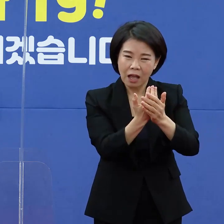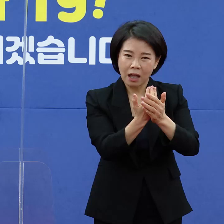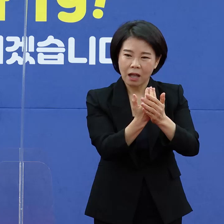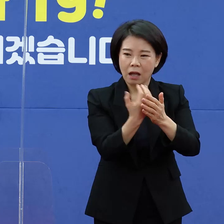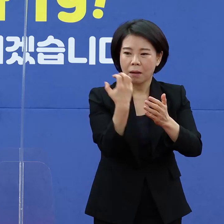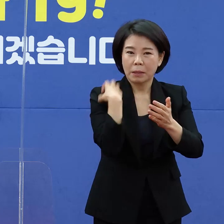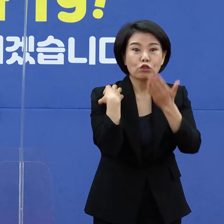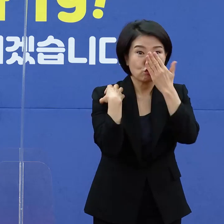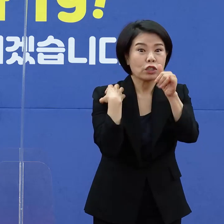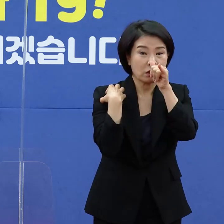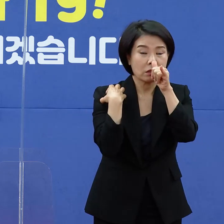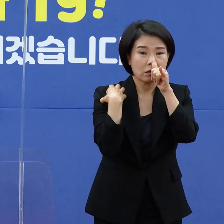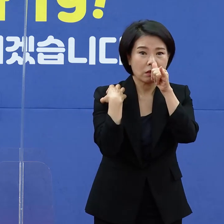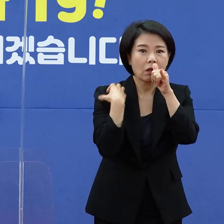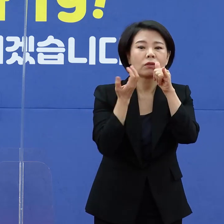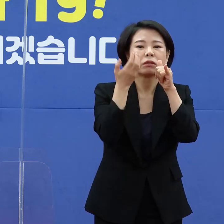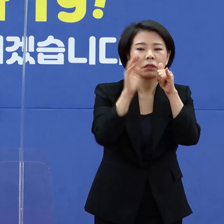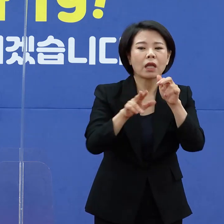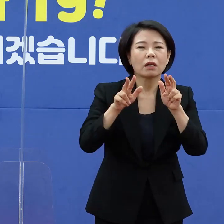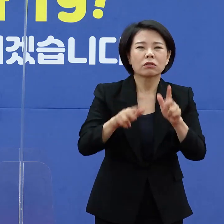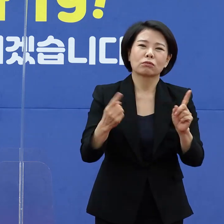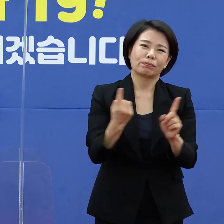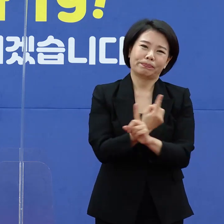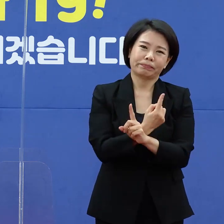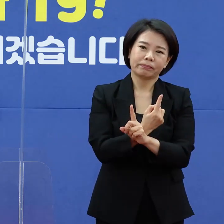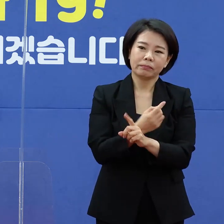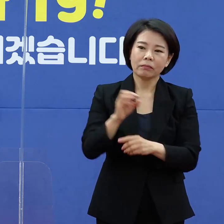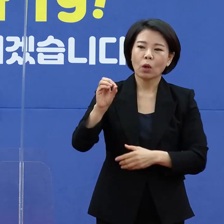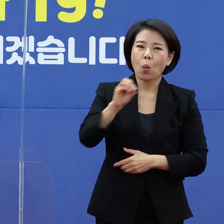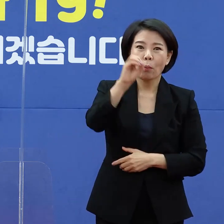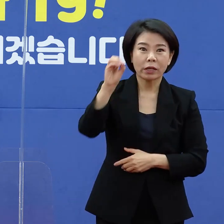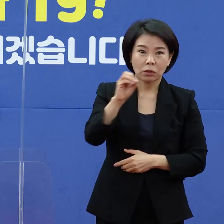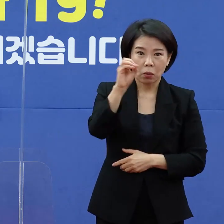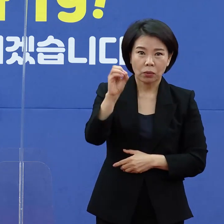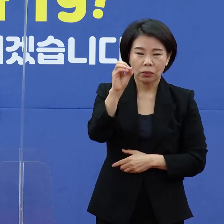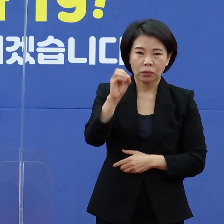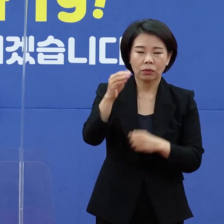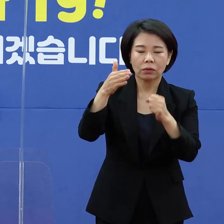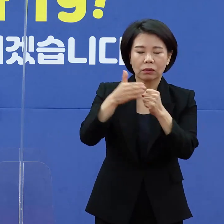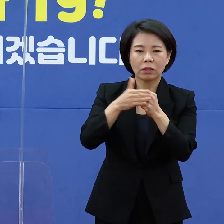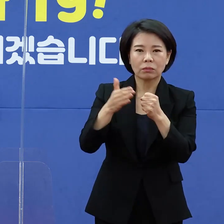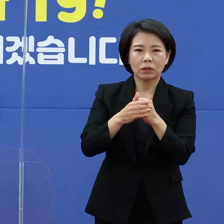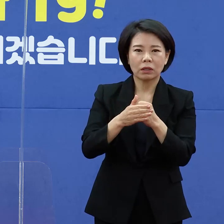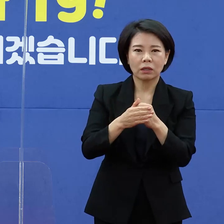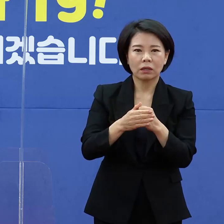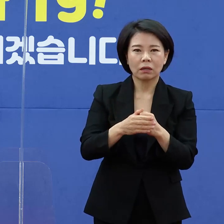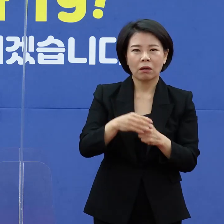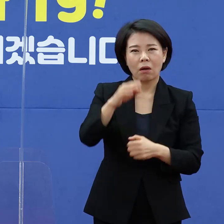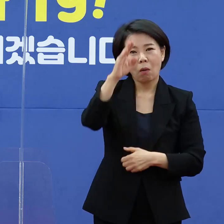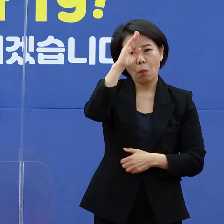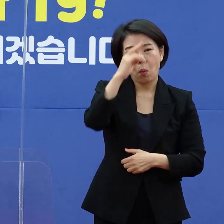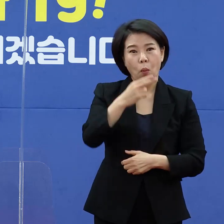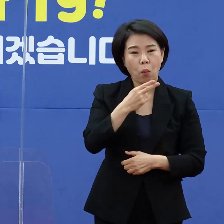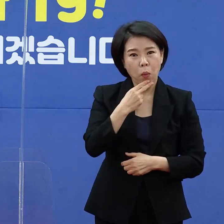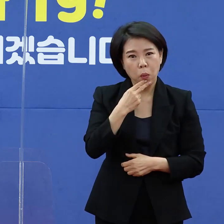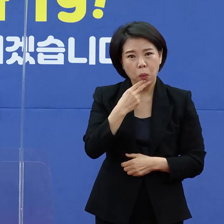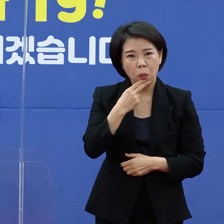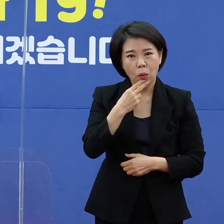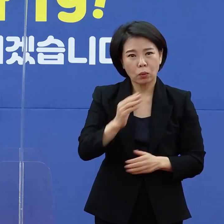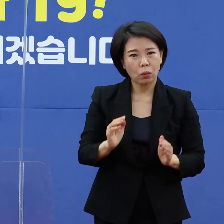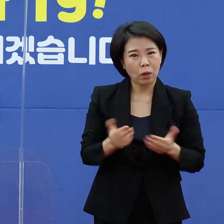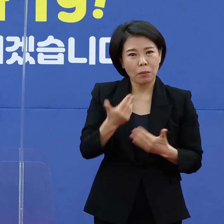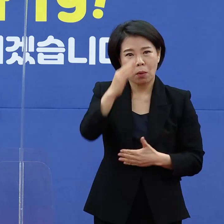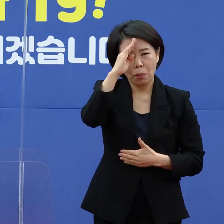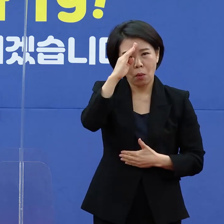책이었는데 지금은 이제 우리가 오미크론 시대에는 아주 무증상이거나 경증 확진자가 굉장히